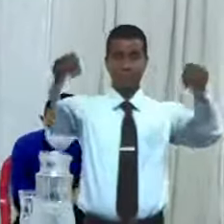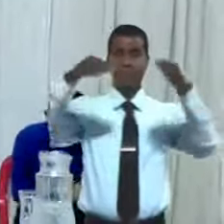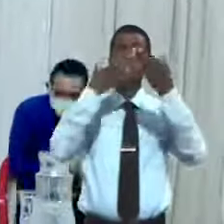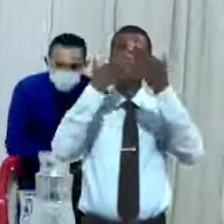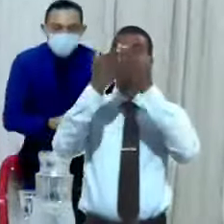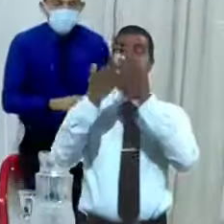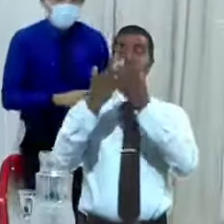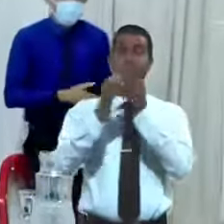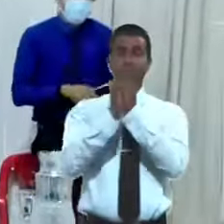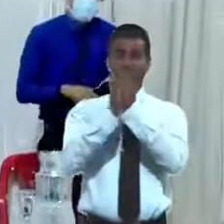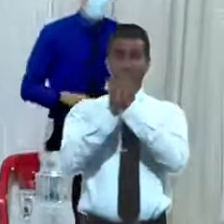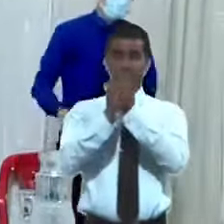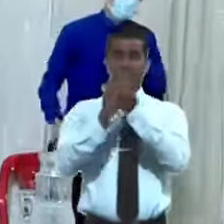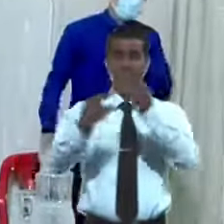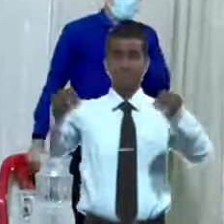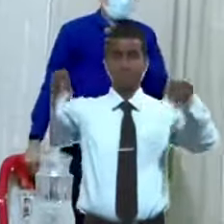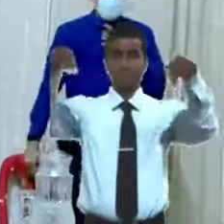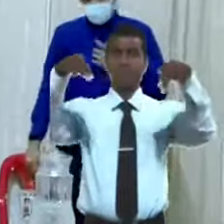Señor Jesús